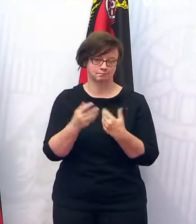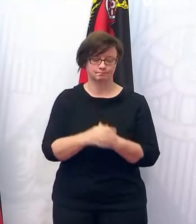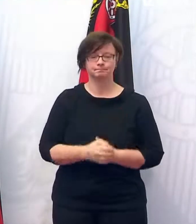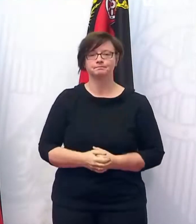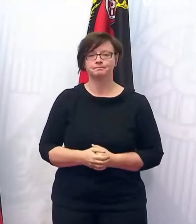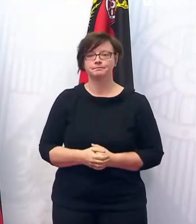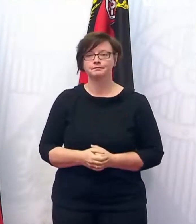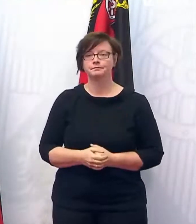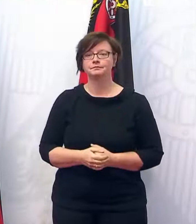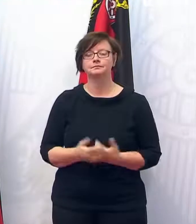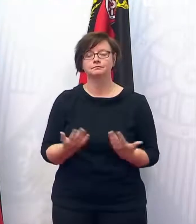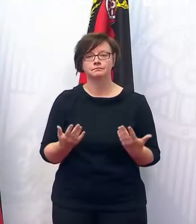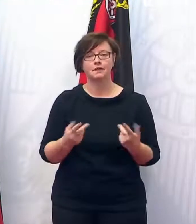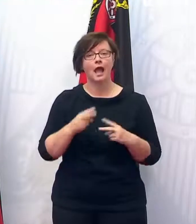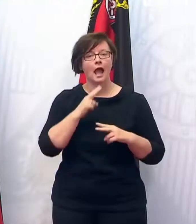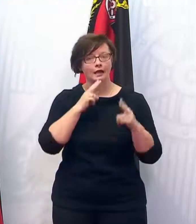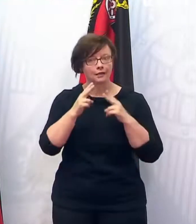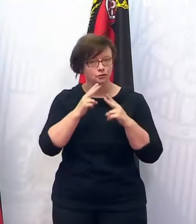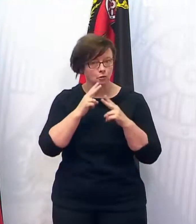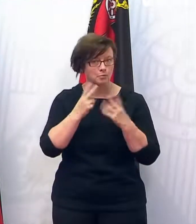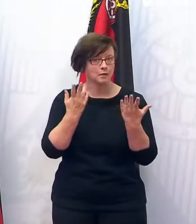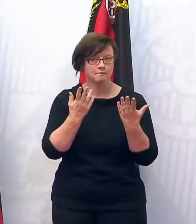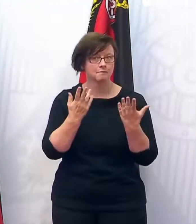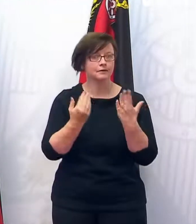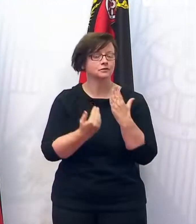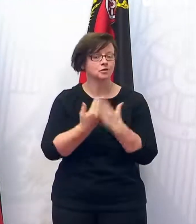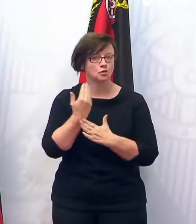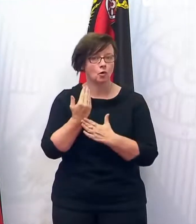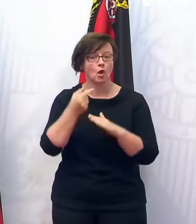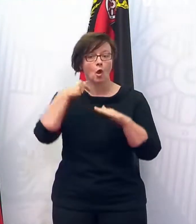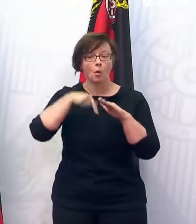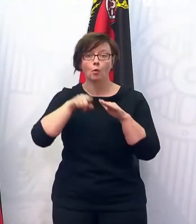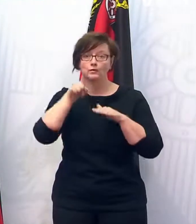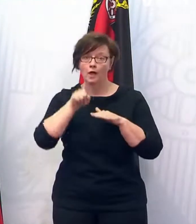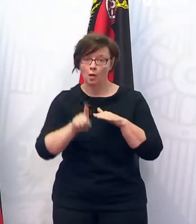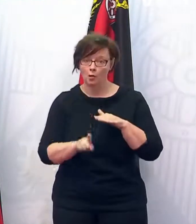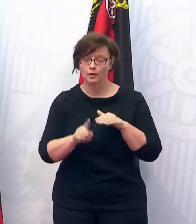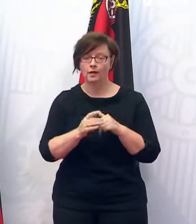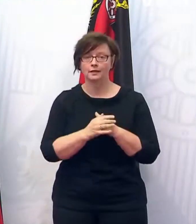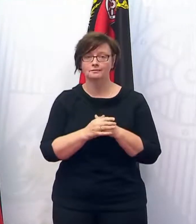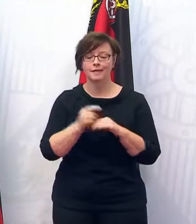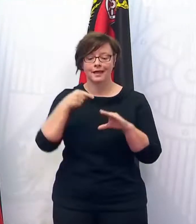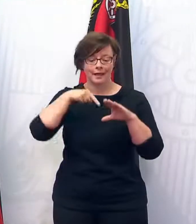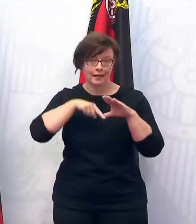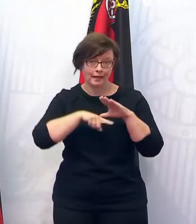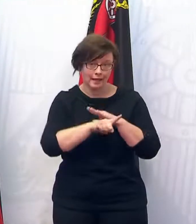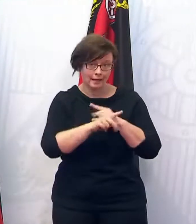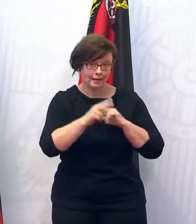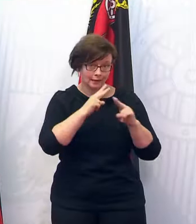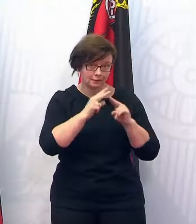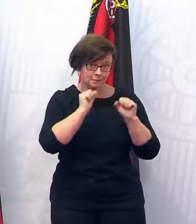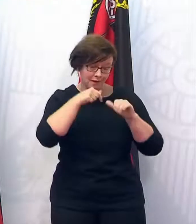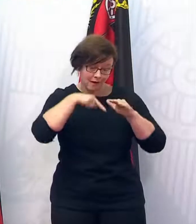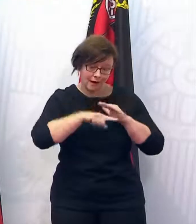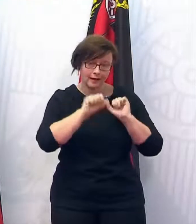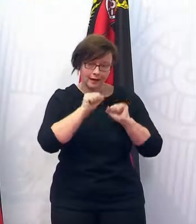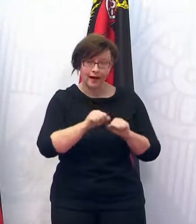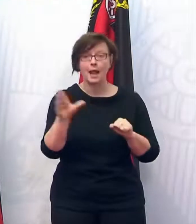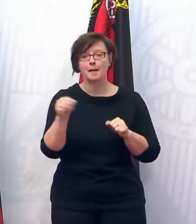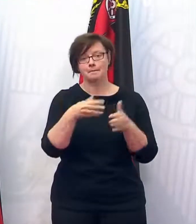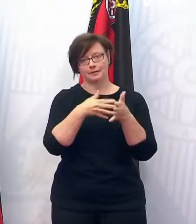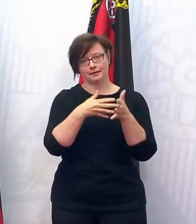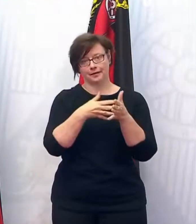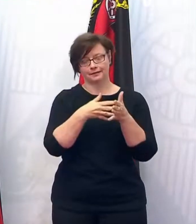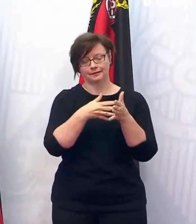Einrichtungen. Was gilt für die Gastro? Für die Gastro gilt überall unter 100, dass die Innengastronomie auch wieder geöffnet werden kann mit Test